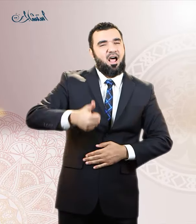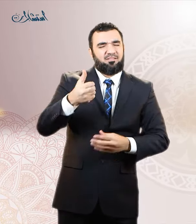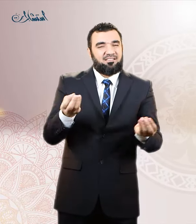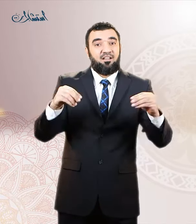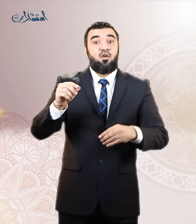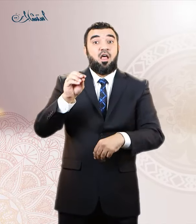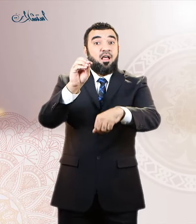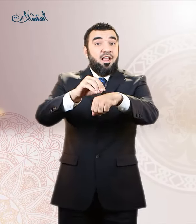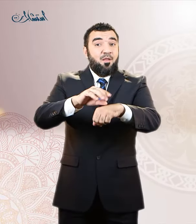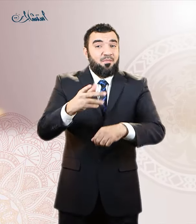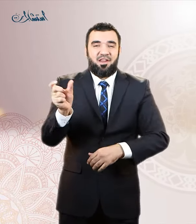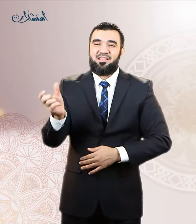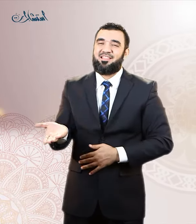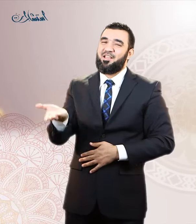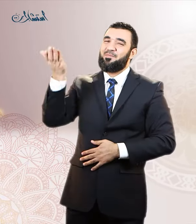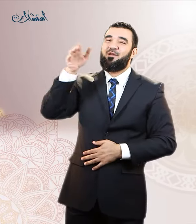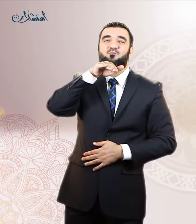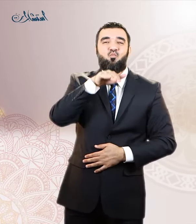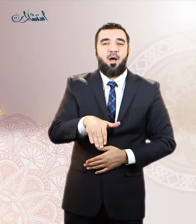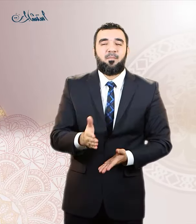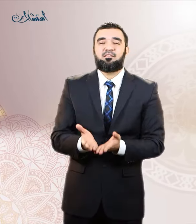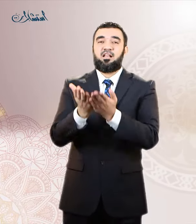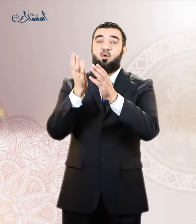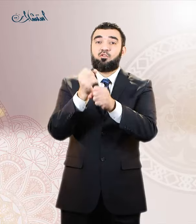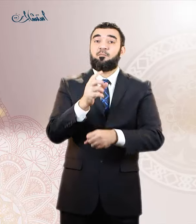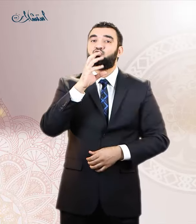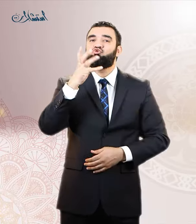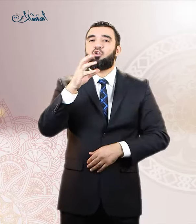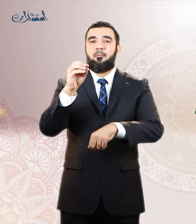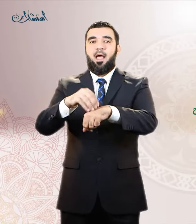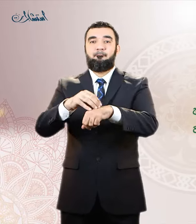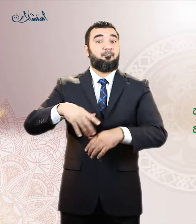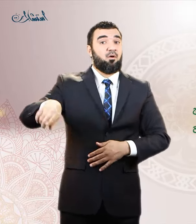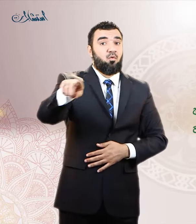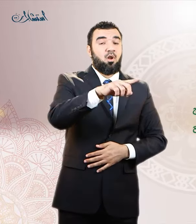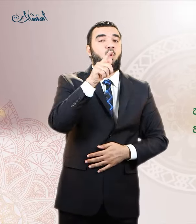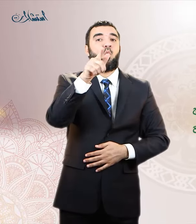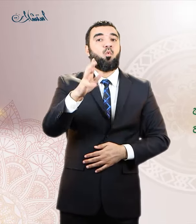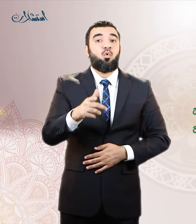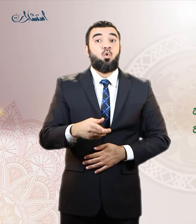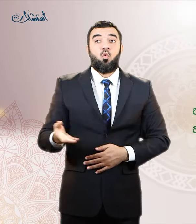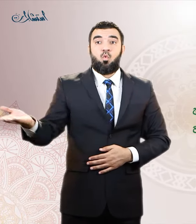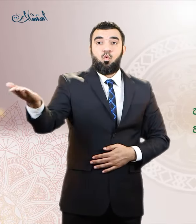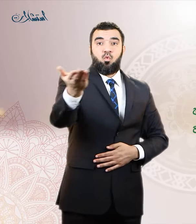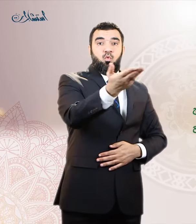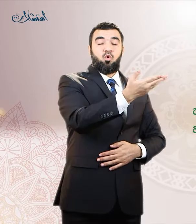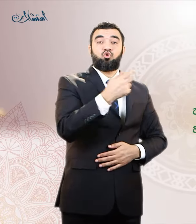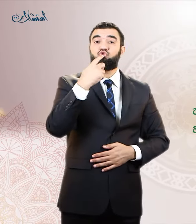النبي صلى الله عليه وسلم للشباب اذ قال يا معشر الشباب من